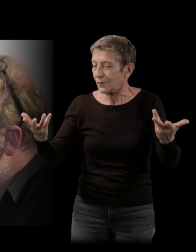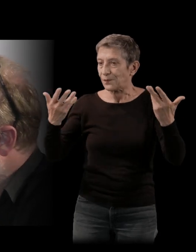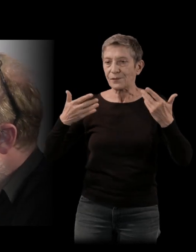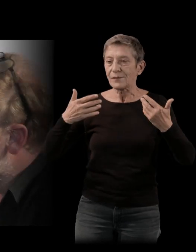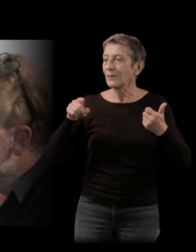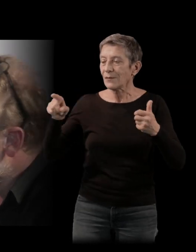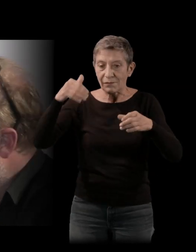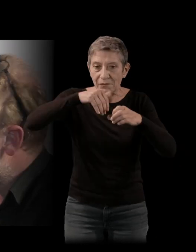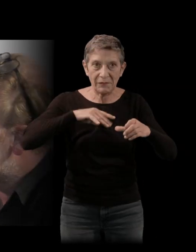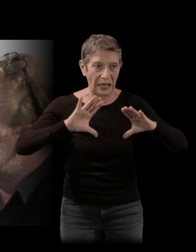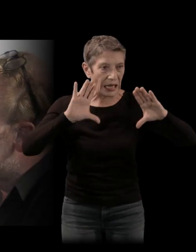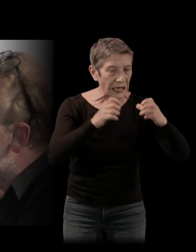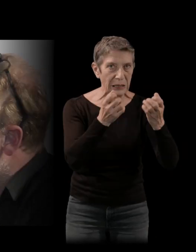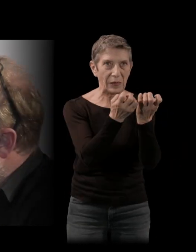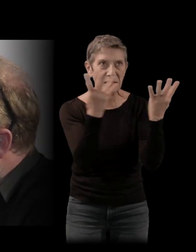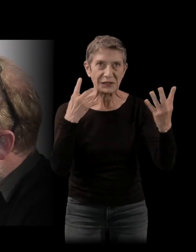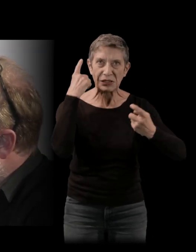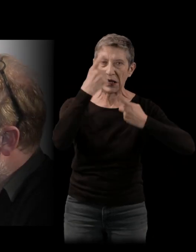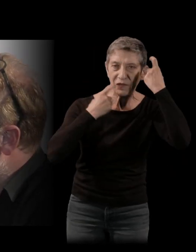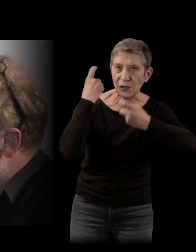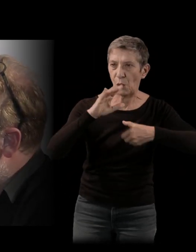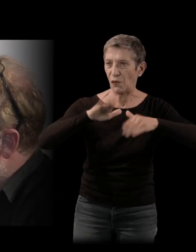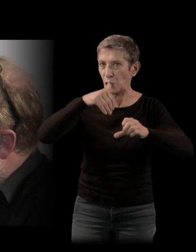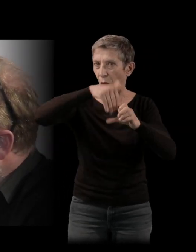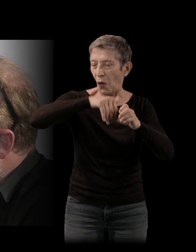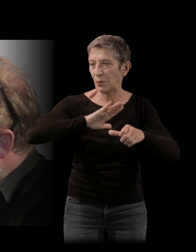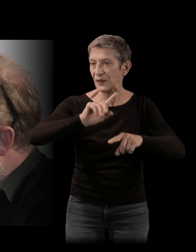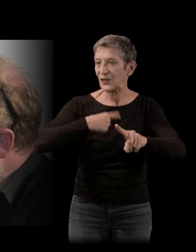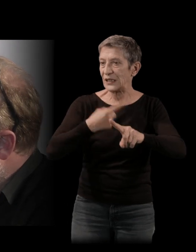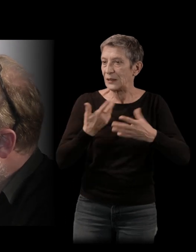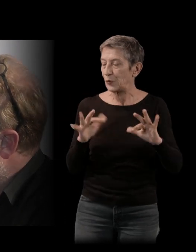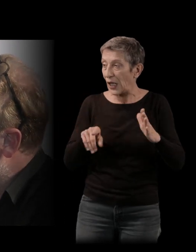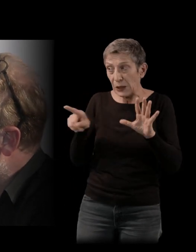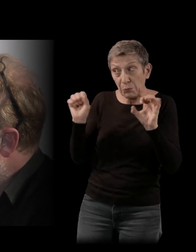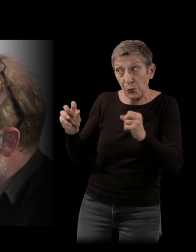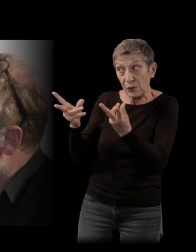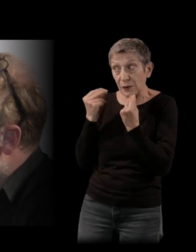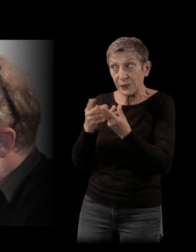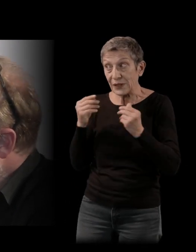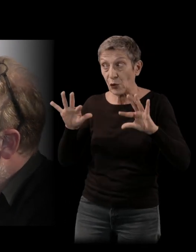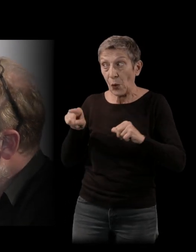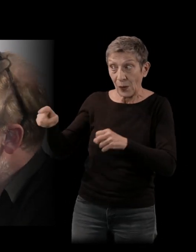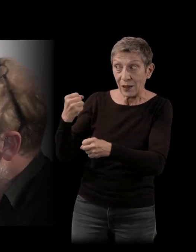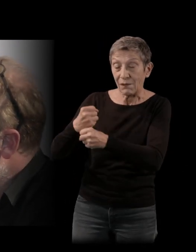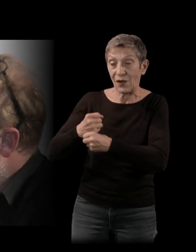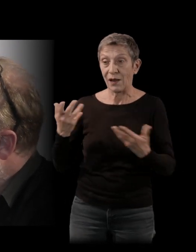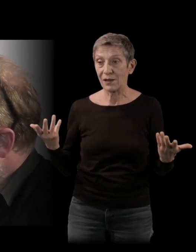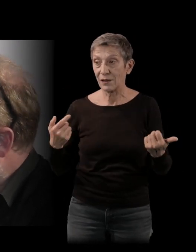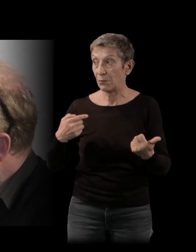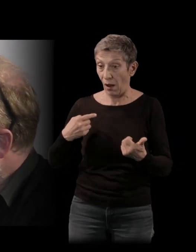réflexions, le casting, toutes ces étapes-là. Peut-être revenir aussi sur la manière dont vous avez travaillé. On voit vraiment les étapes, les unes après les autres.